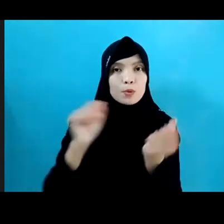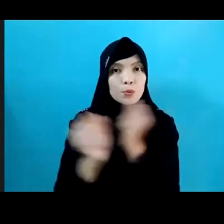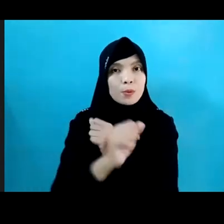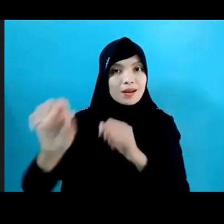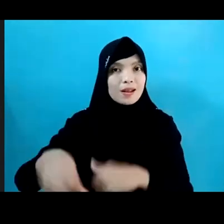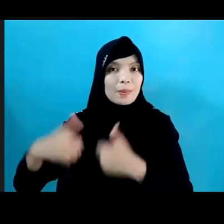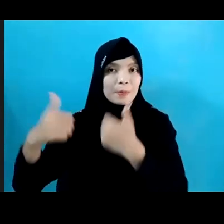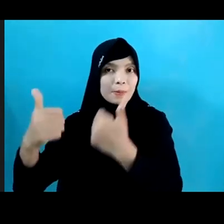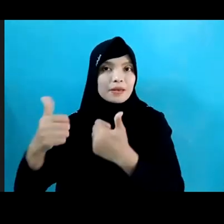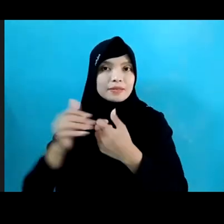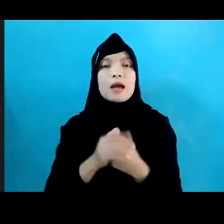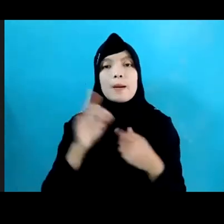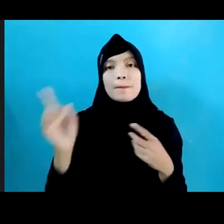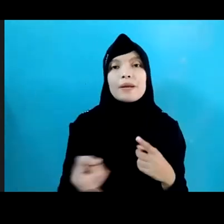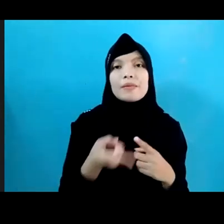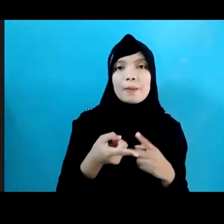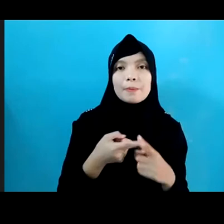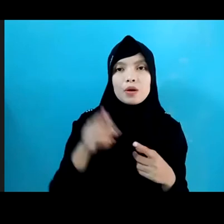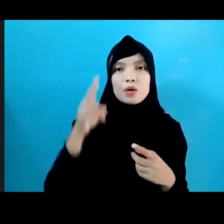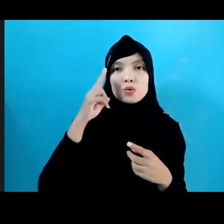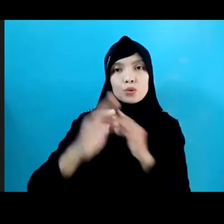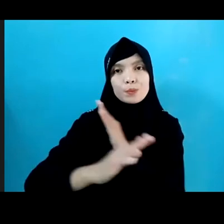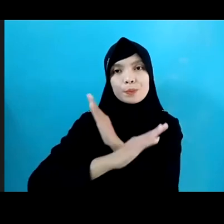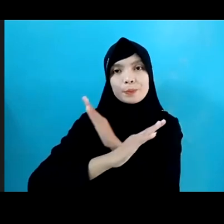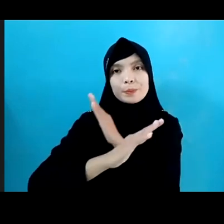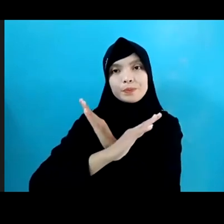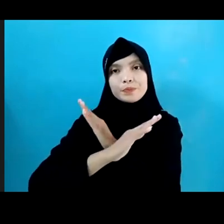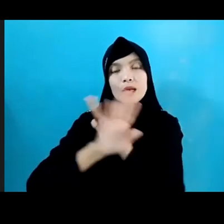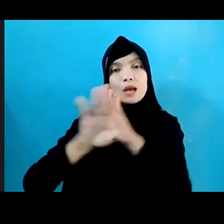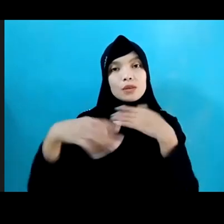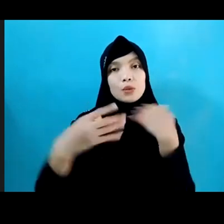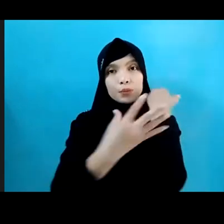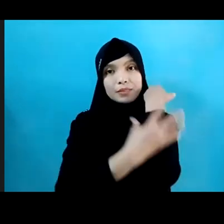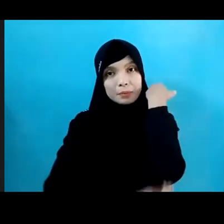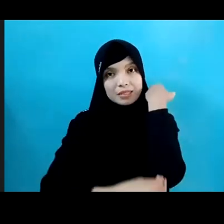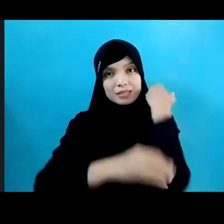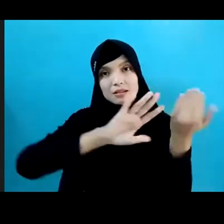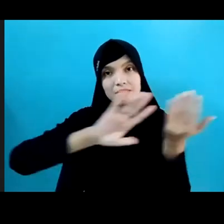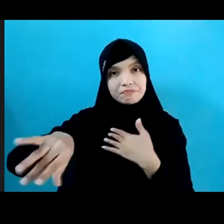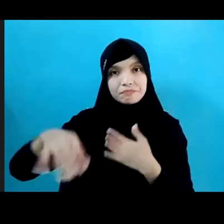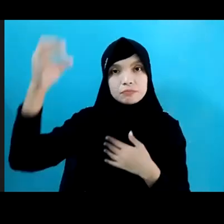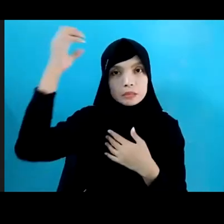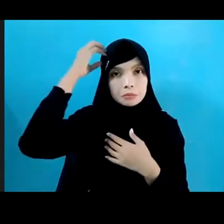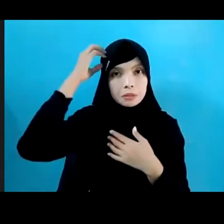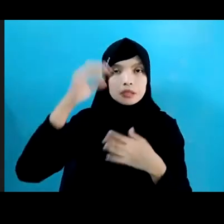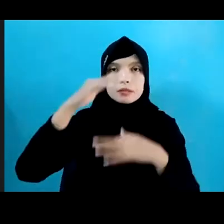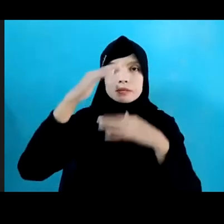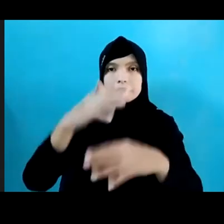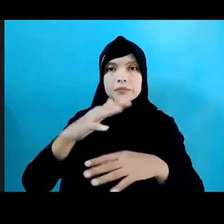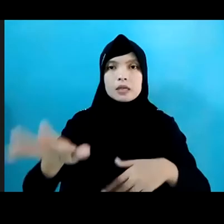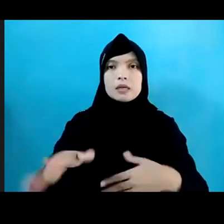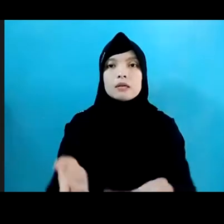Yang Pertama Untuk Mencegah Mengatasi Kemiskinan Pemerintah Diharapkan Membangun Lapangan